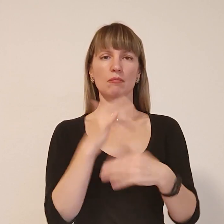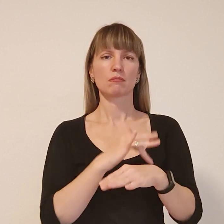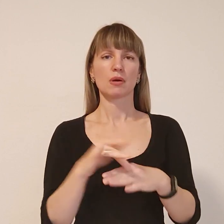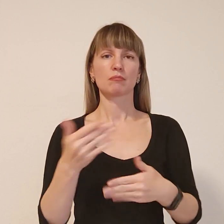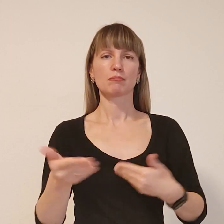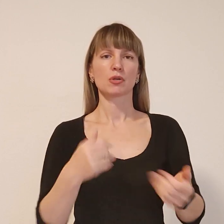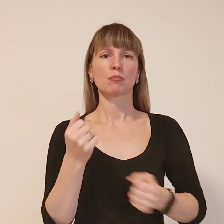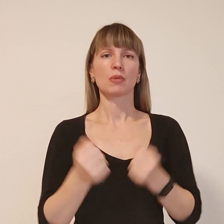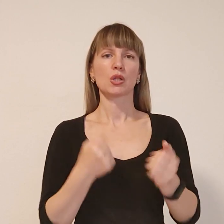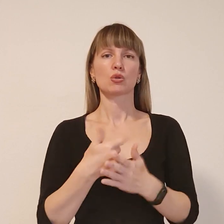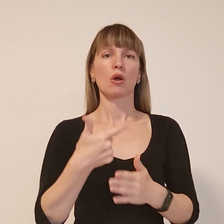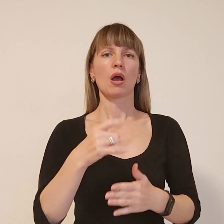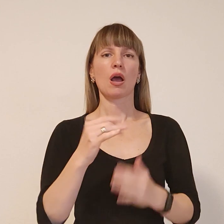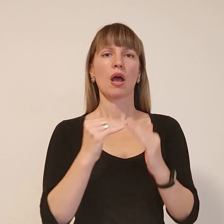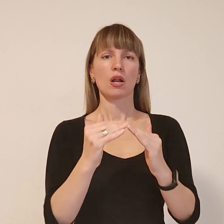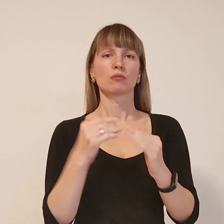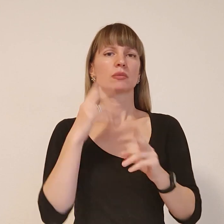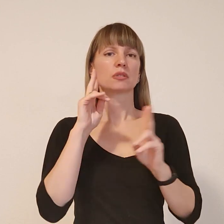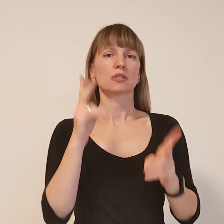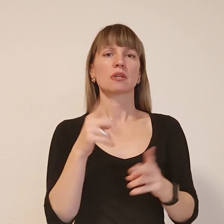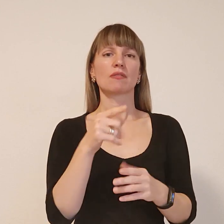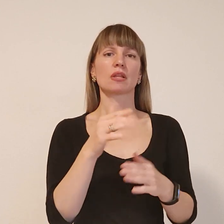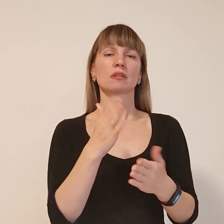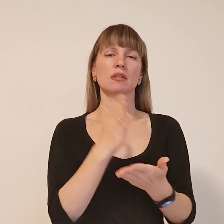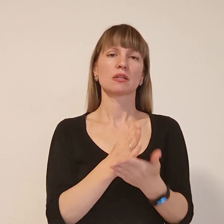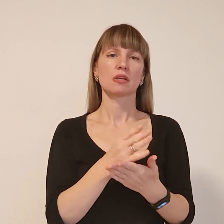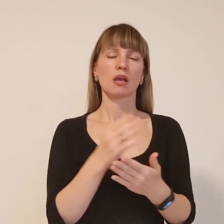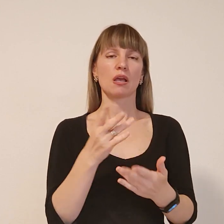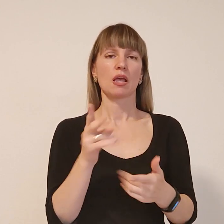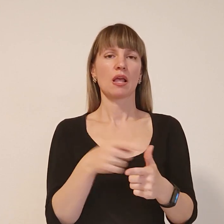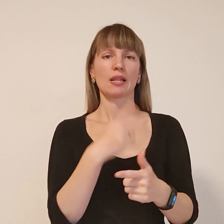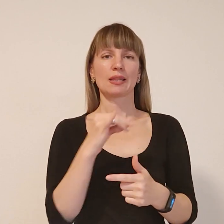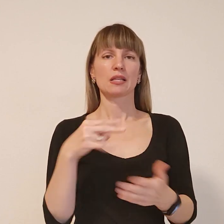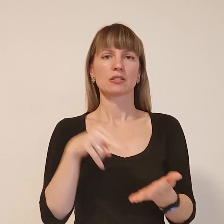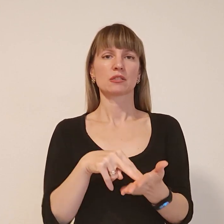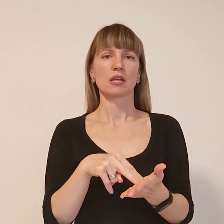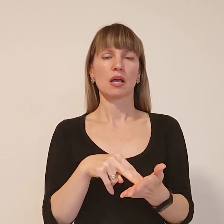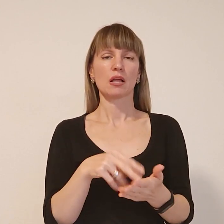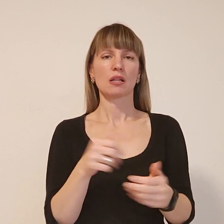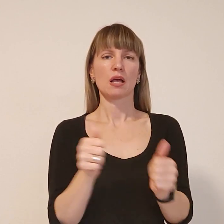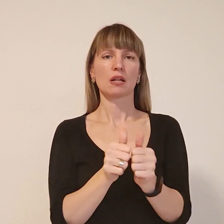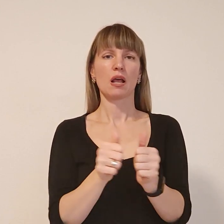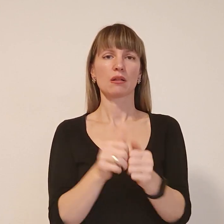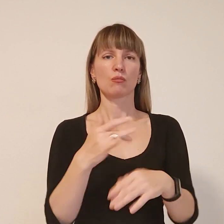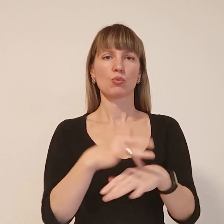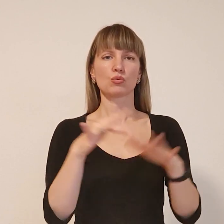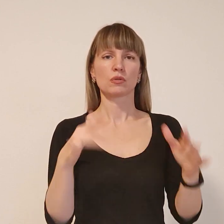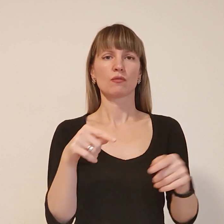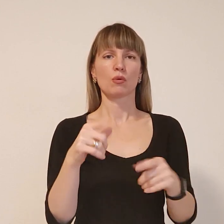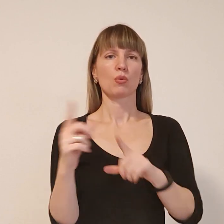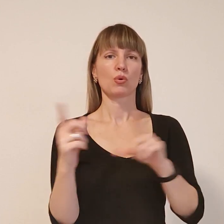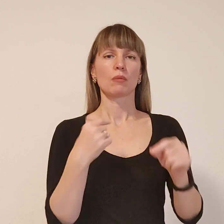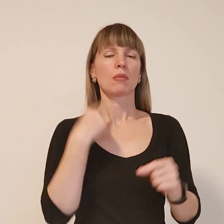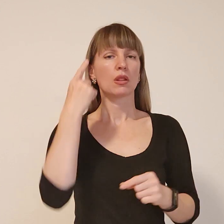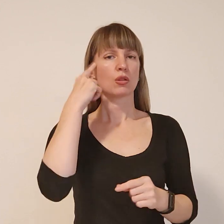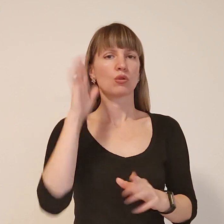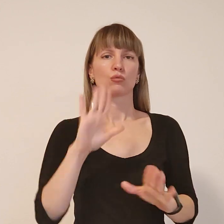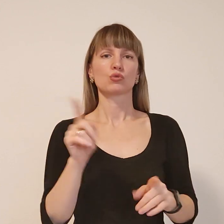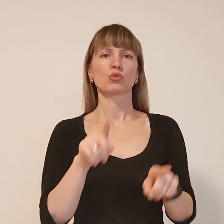бігли до гаражу, але ми не знали навіть, він цілий чи ні. Як стояла біля багаття, тому і поїхала. Ми не думали, що так буде. Ну, чесно, що